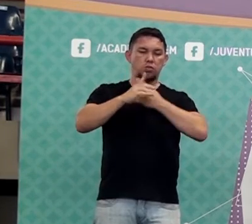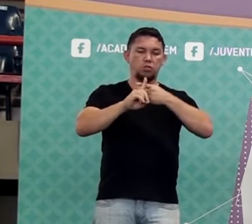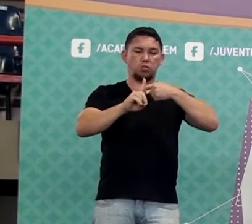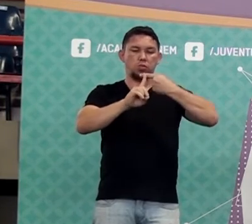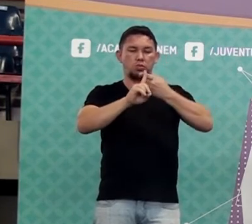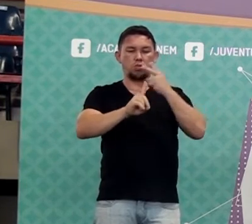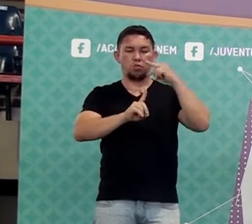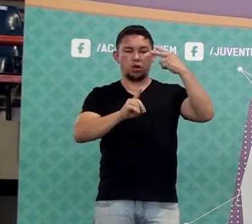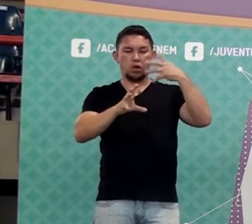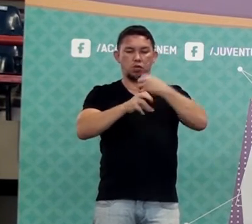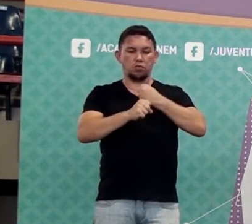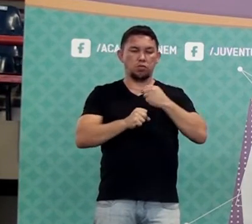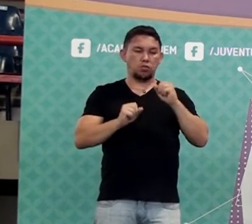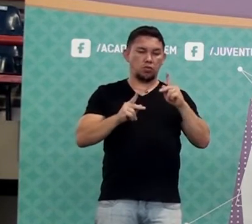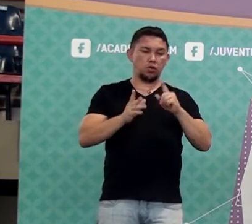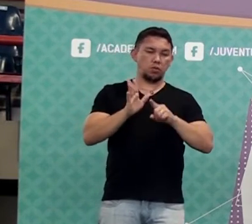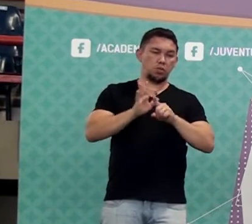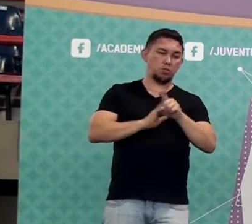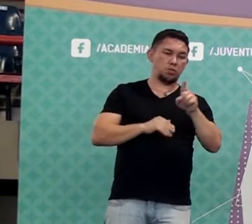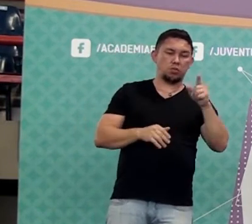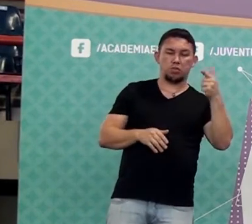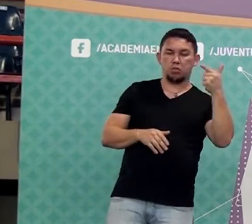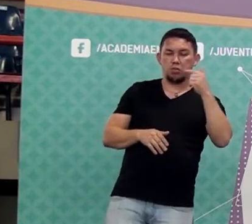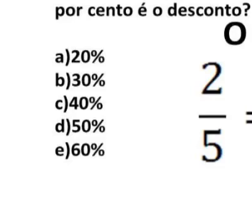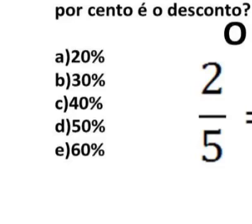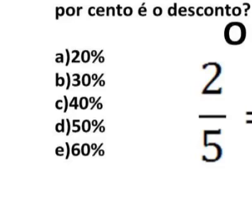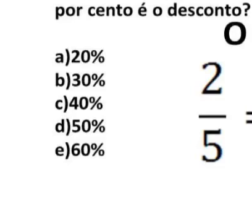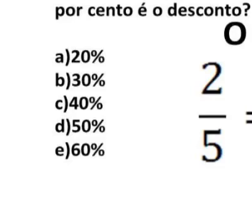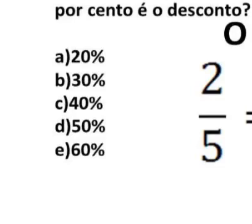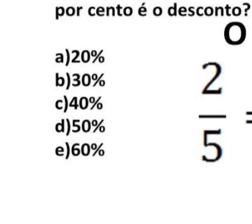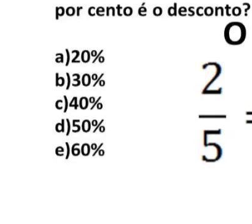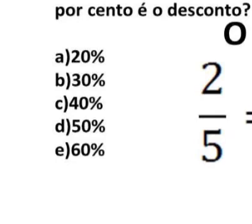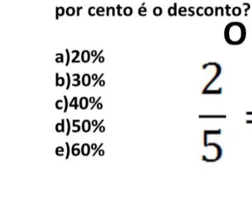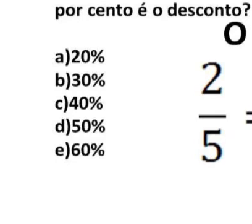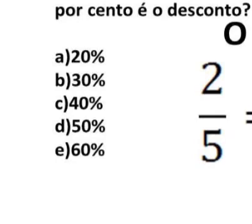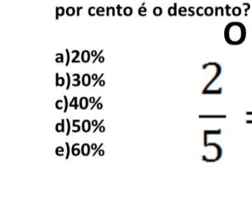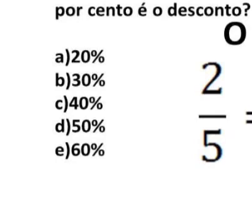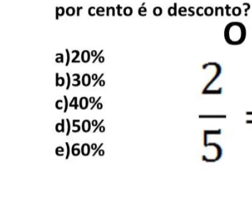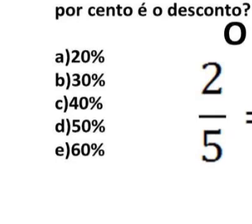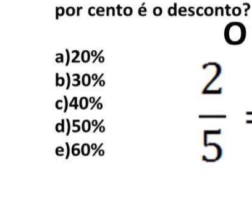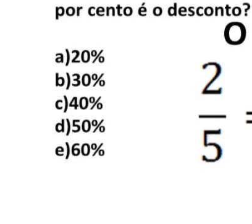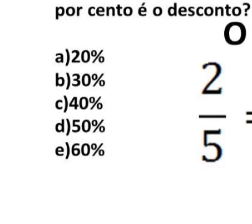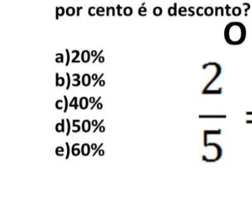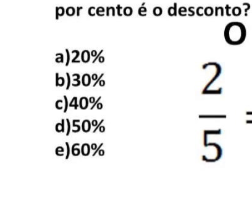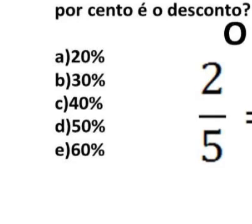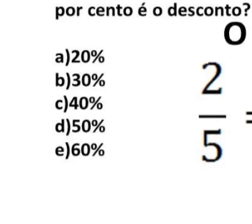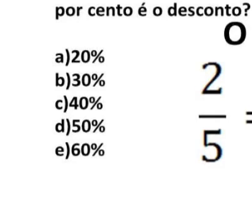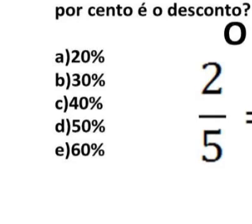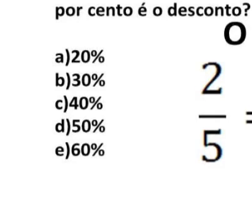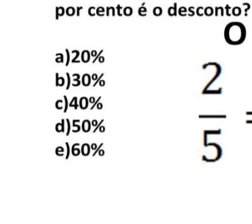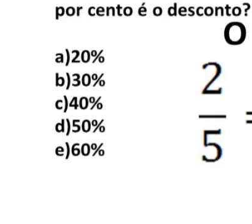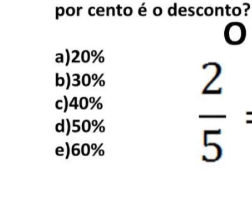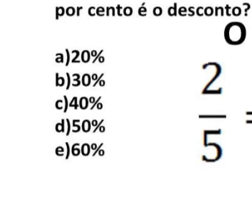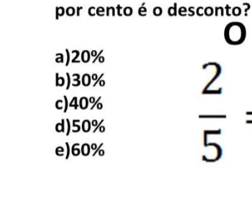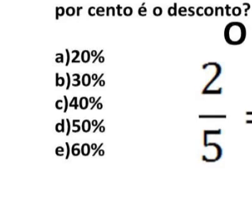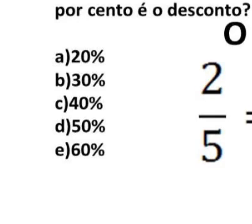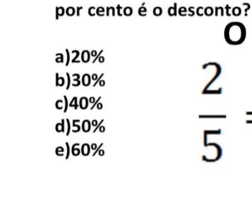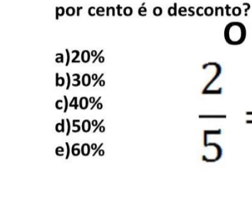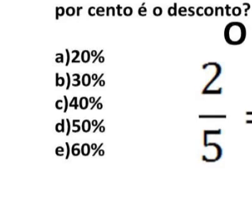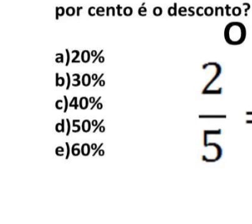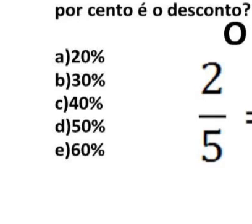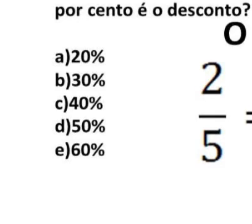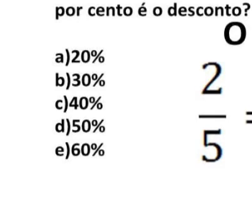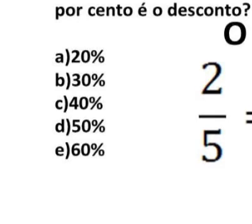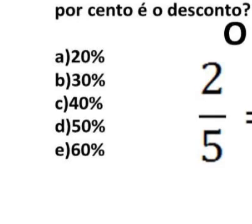bem? Beleza. Vamos para a segunda questão. Segundo probleminha. Em uma promoção, leve 5 e pague 3.